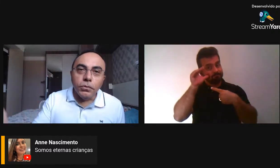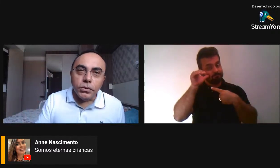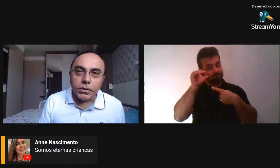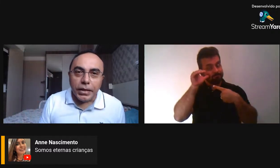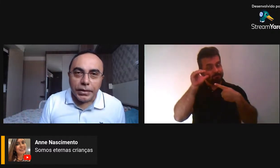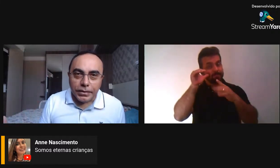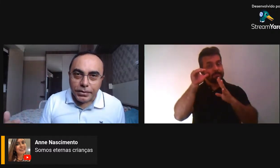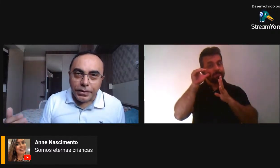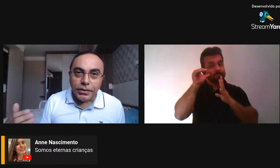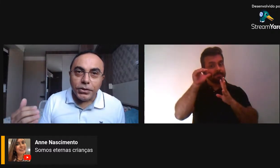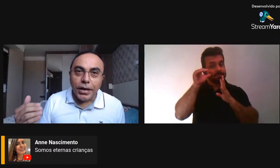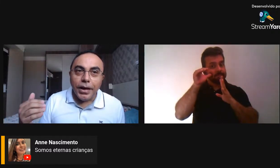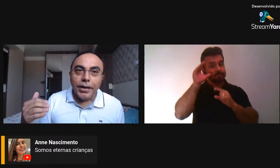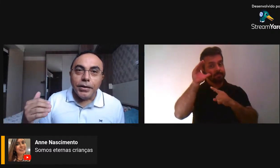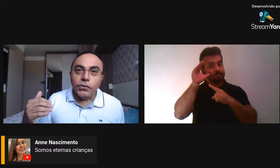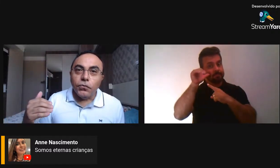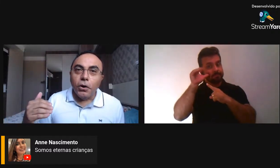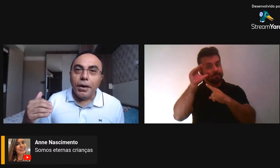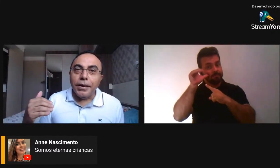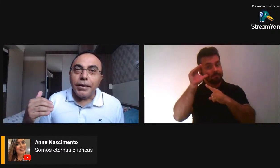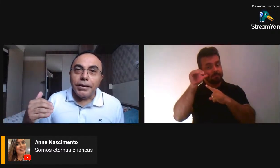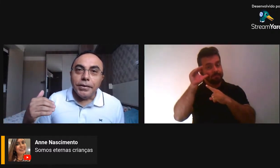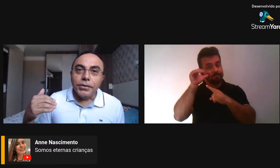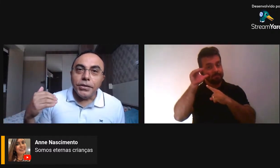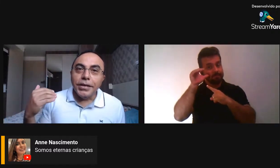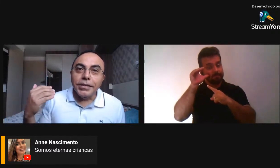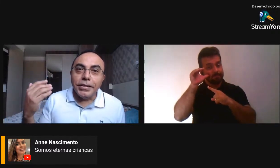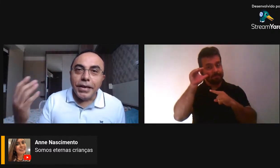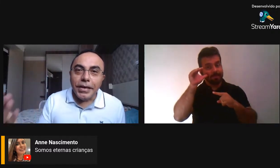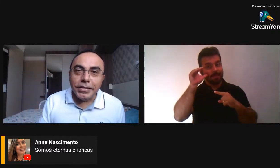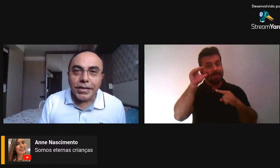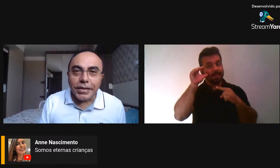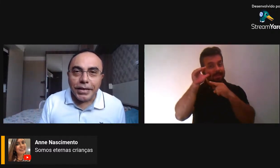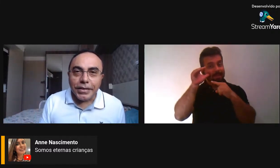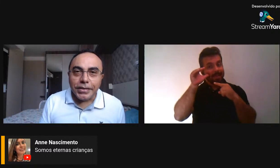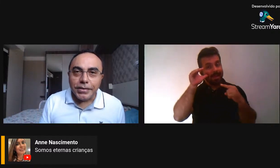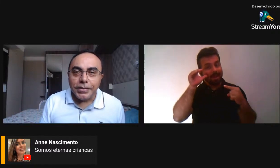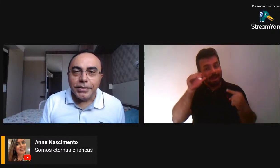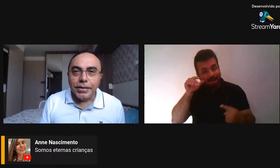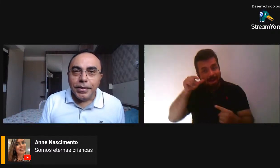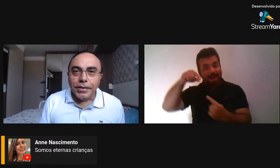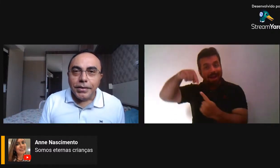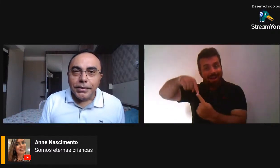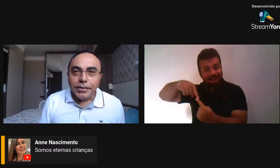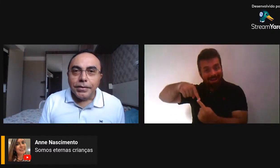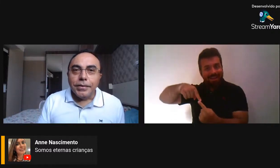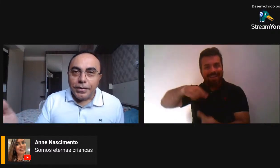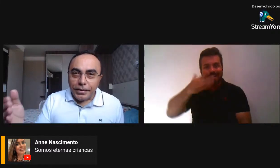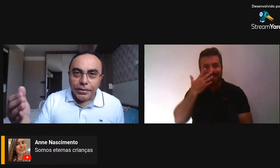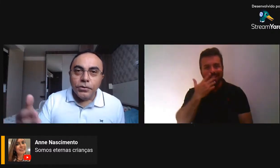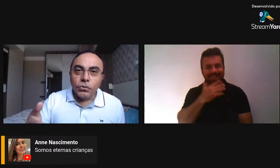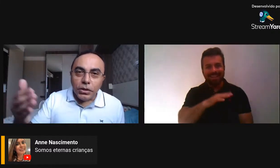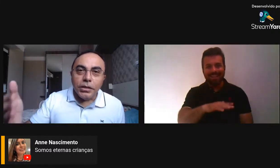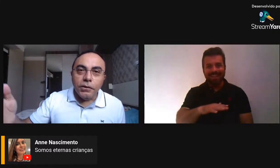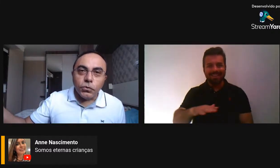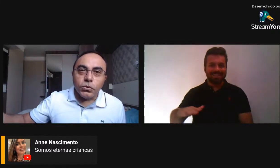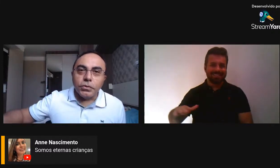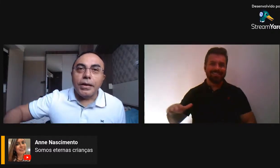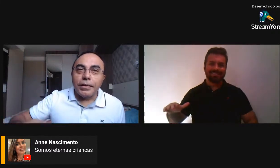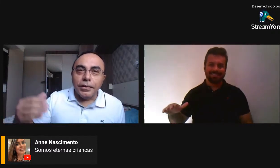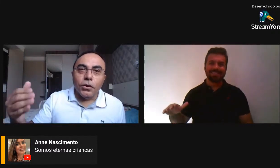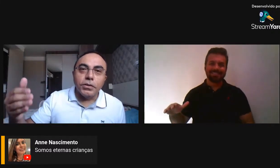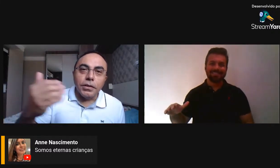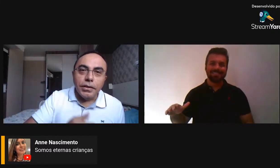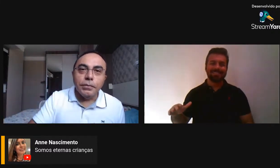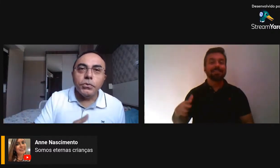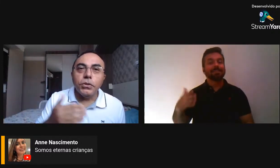montes na criança, ele está de forma gigantesca na criança e nos livros